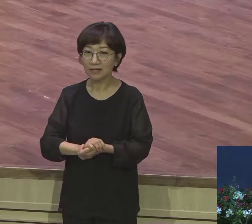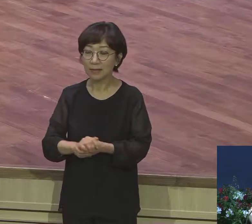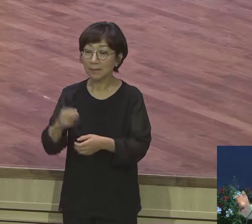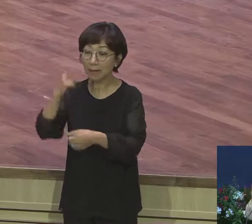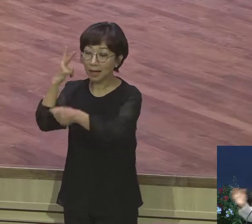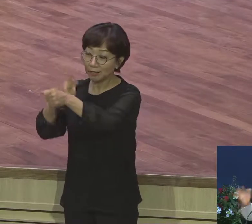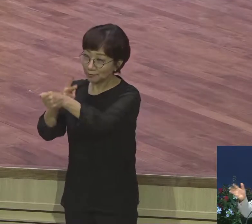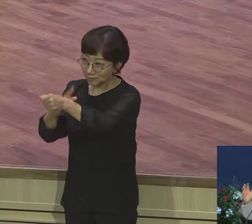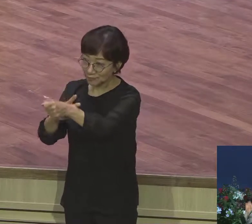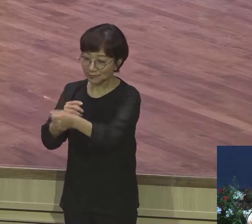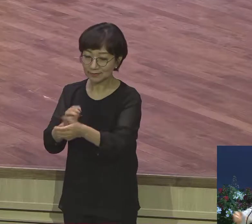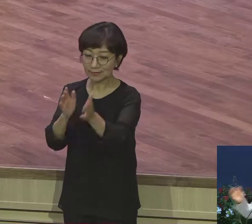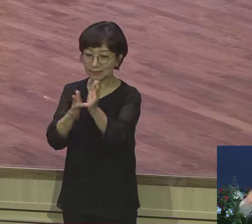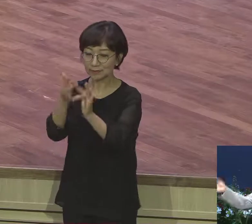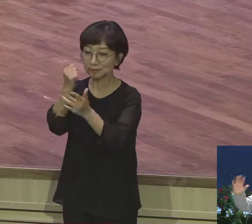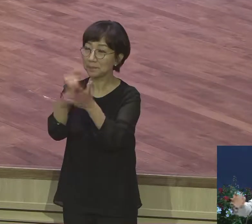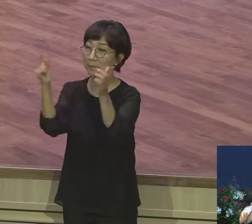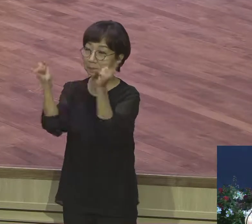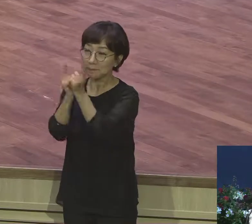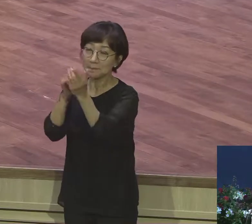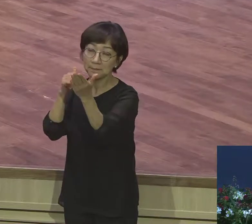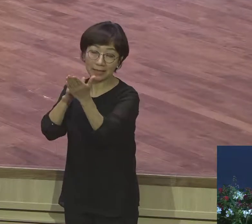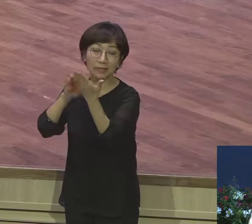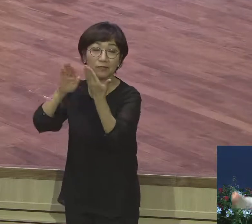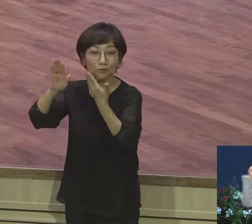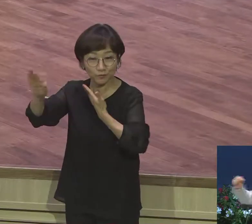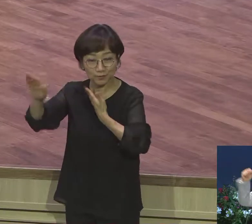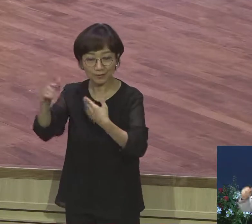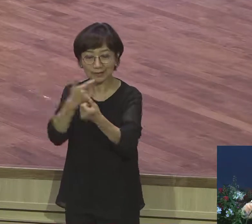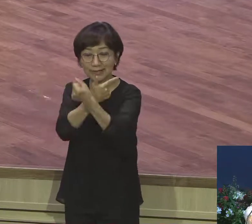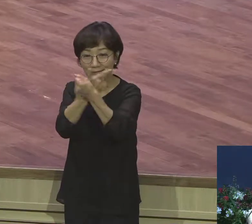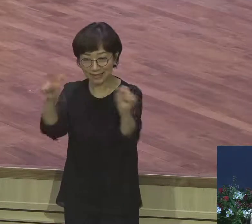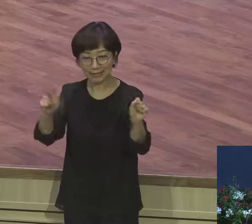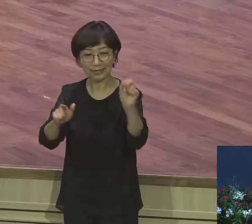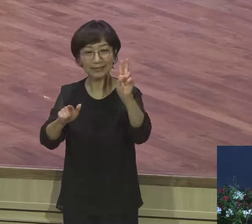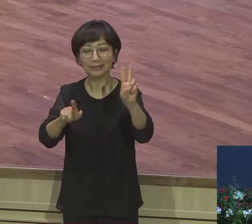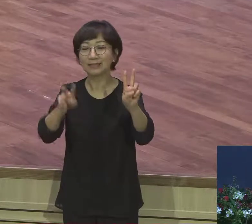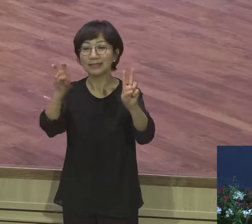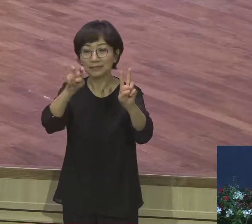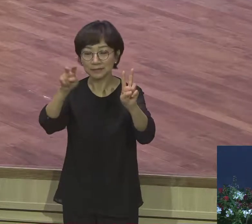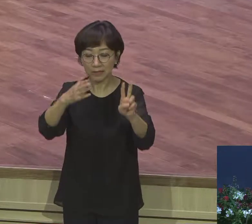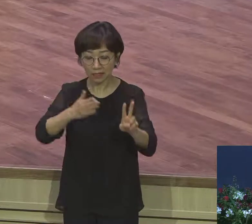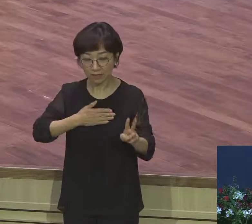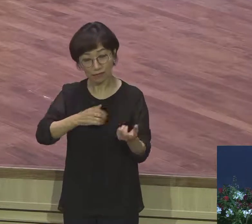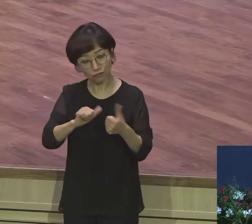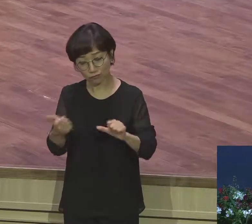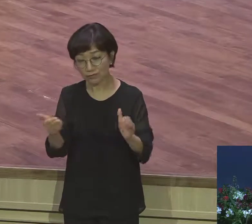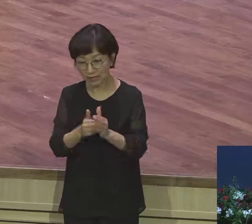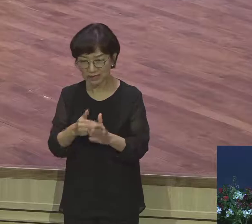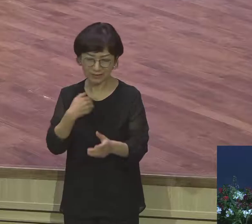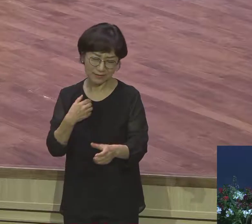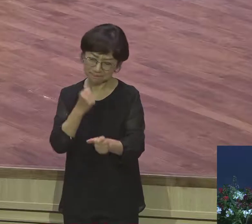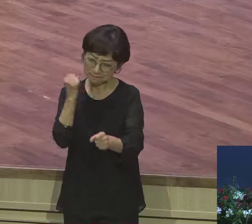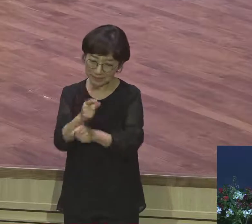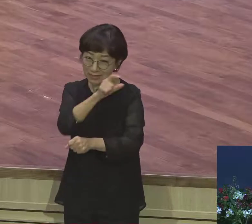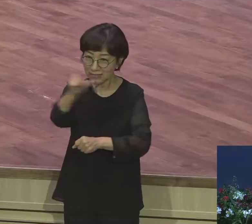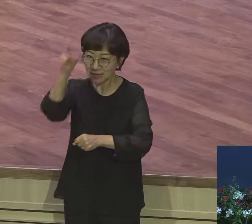나는 죽었다 나는 없다 십자에 못 박아버렸다 아멘 나는 없다 나는 없는